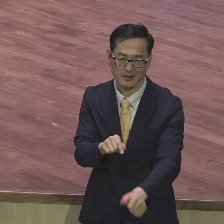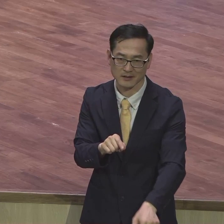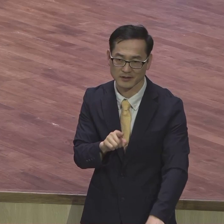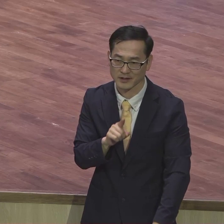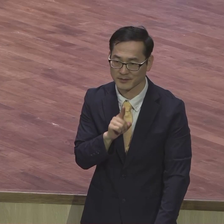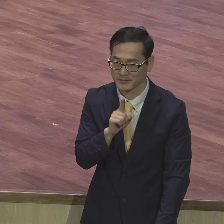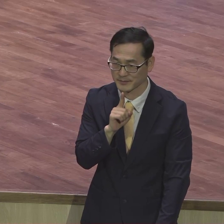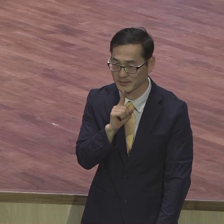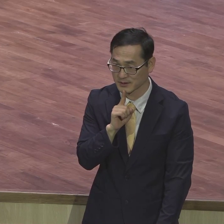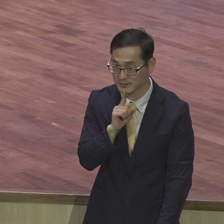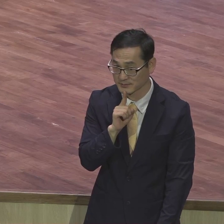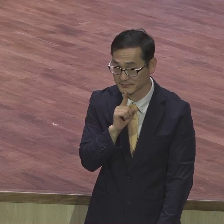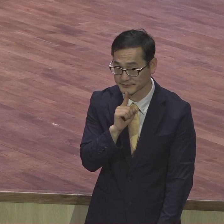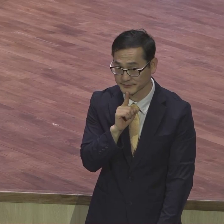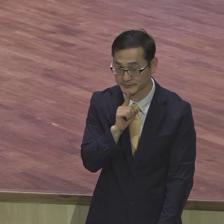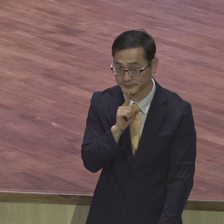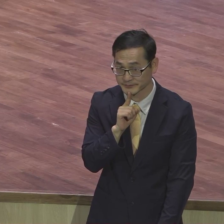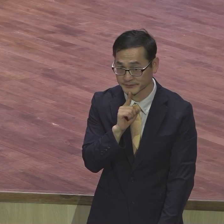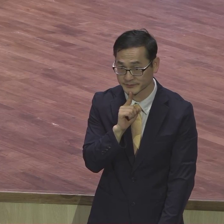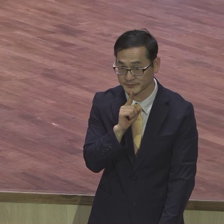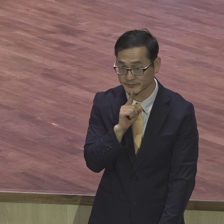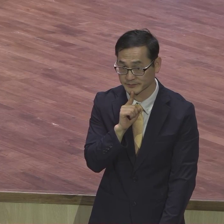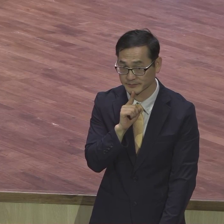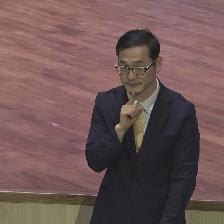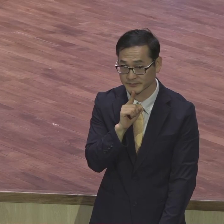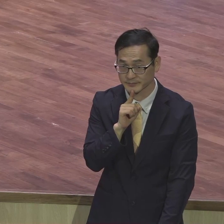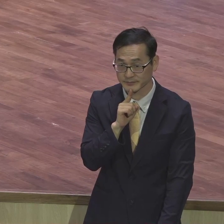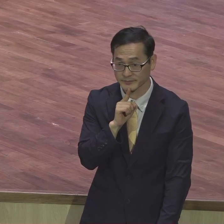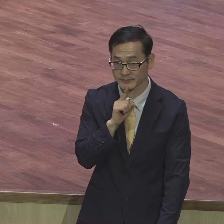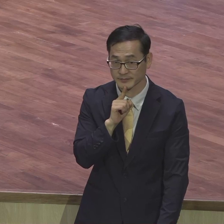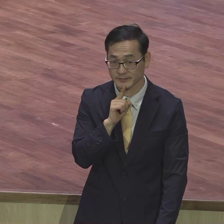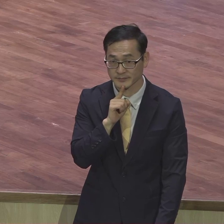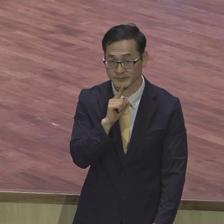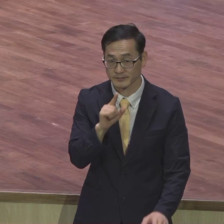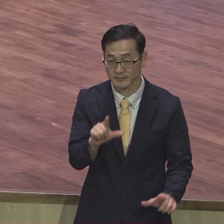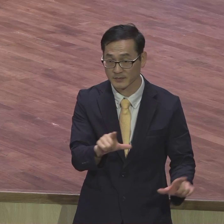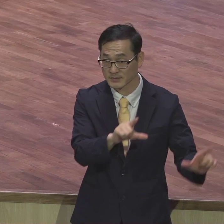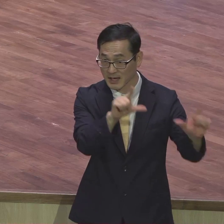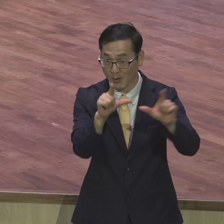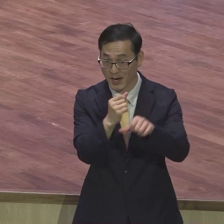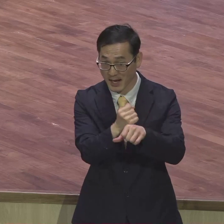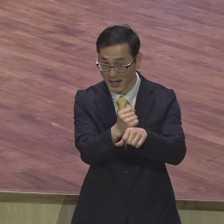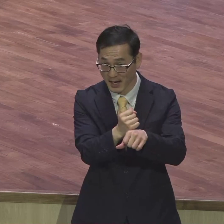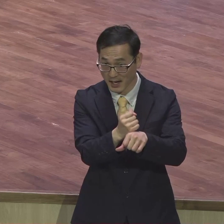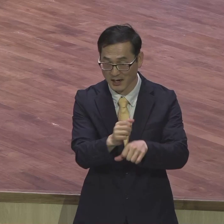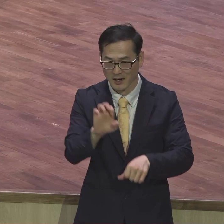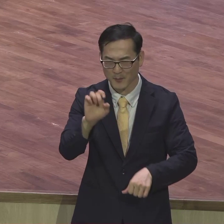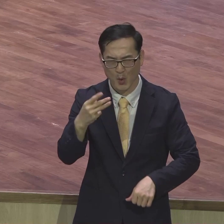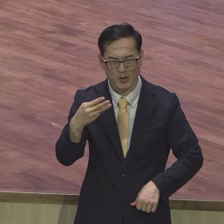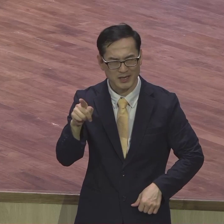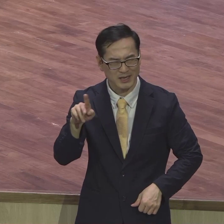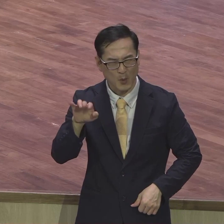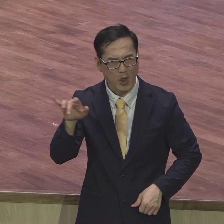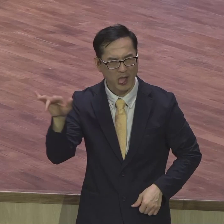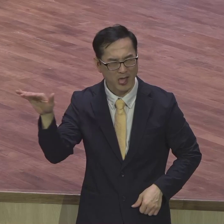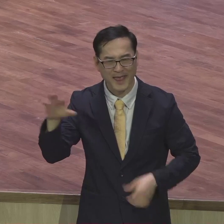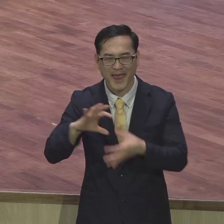여기서 생활하라라는 헬란 말로 폴리루에스데 폴리루에스데 폴리루에스데 시민답게 살아라